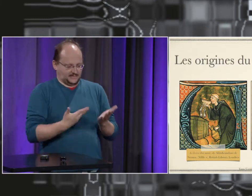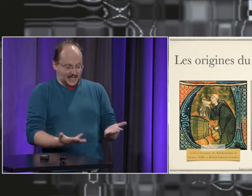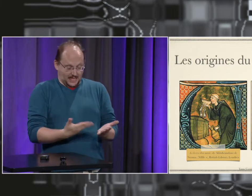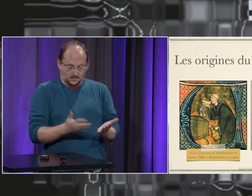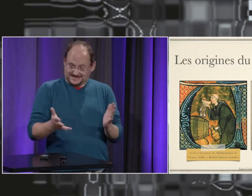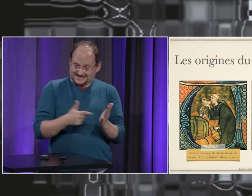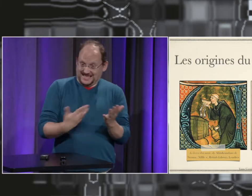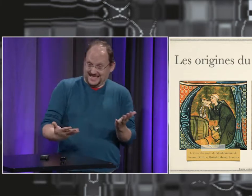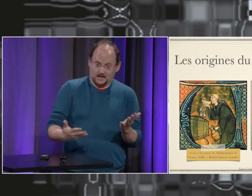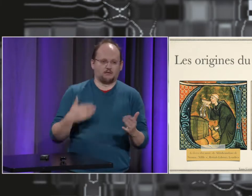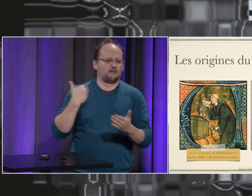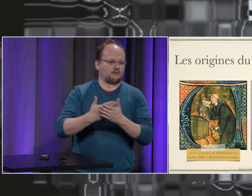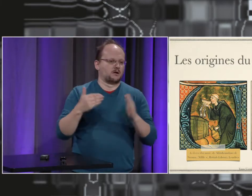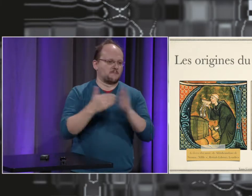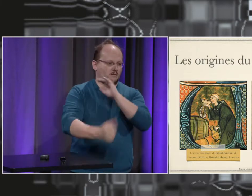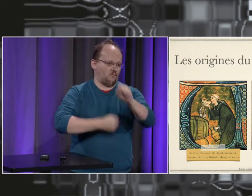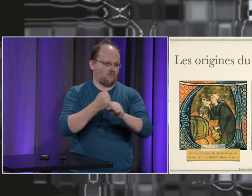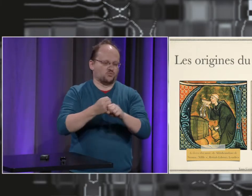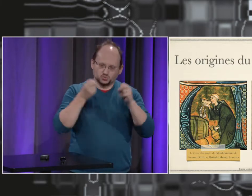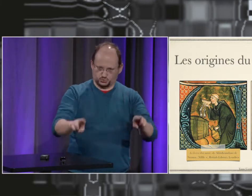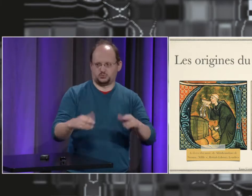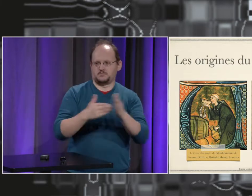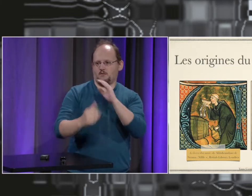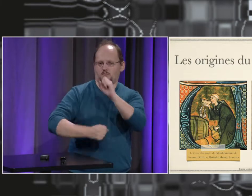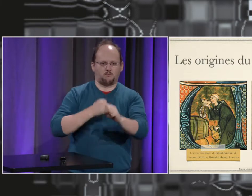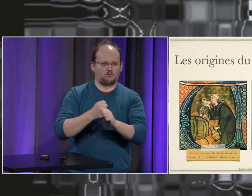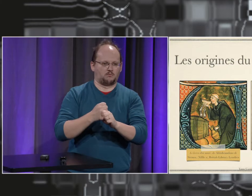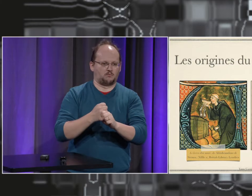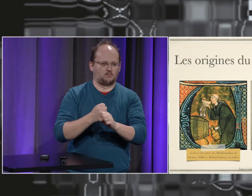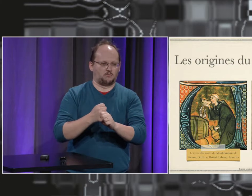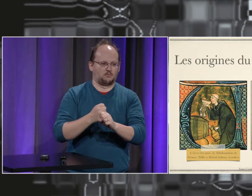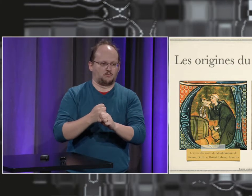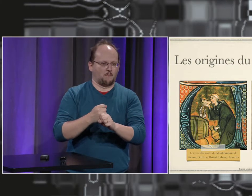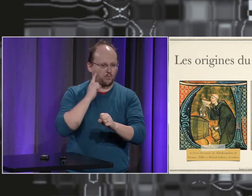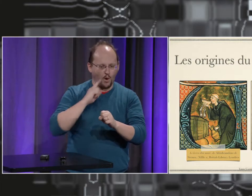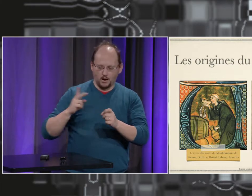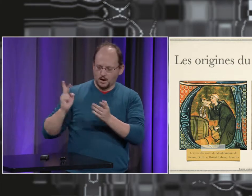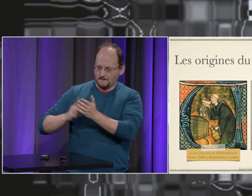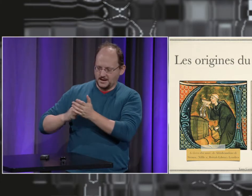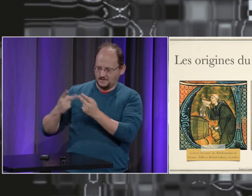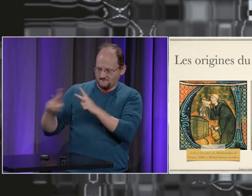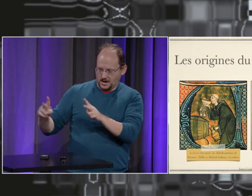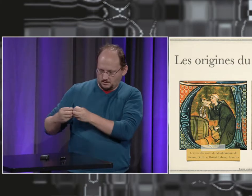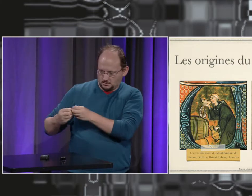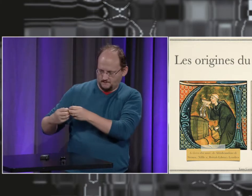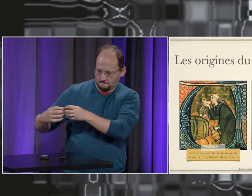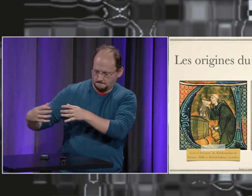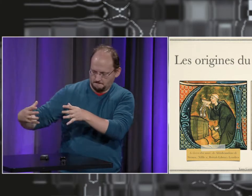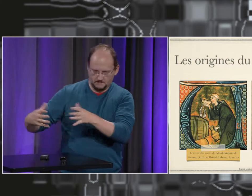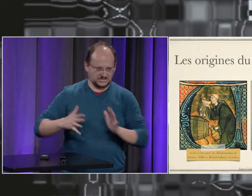à la taille des villes. Ce qui est sûr, c'est que la langue des signes a mille ans. Mille ans parce que la ville